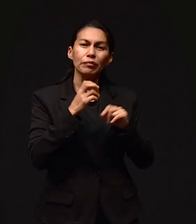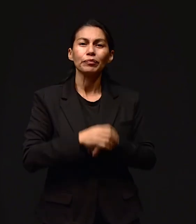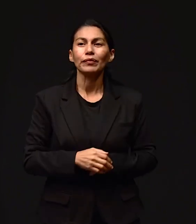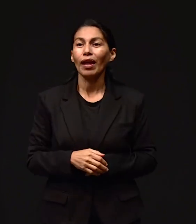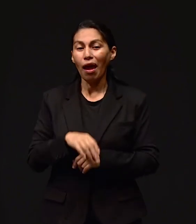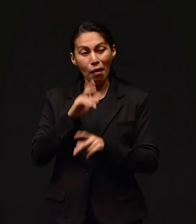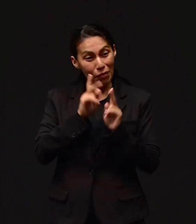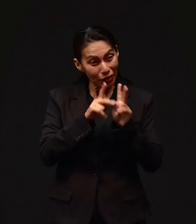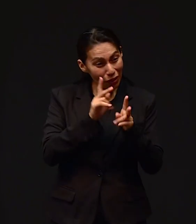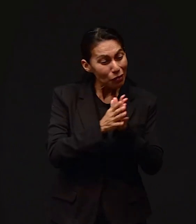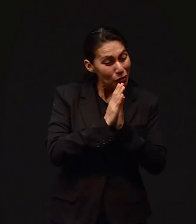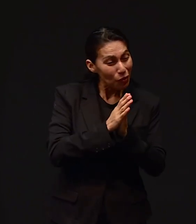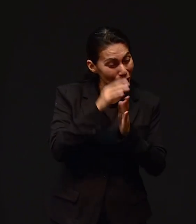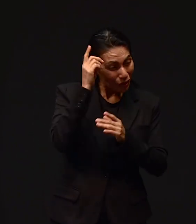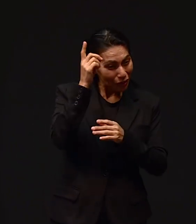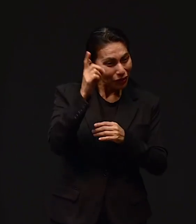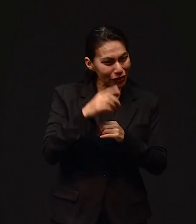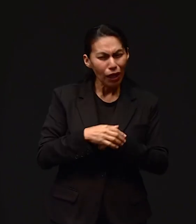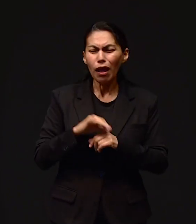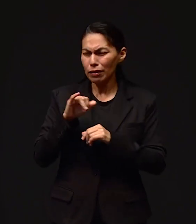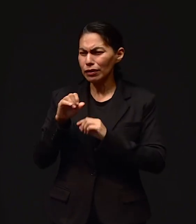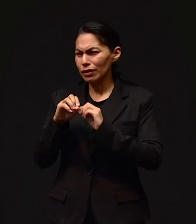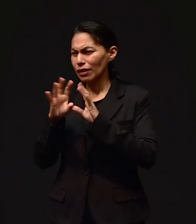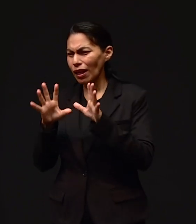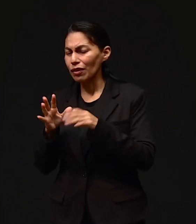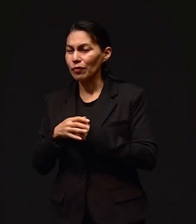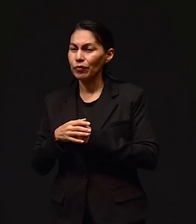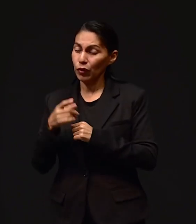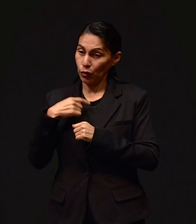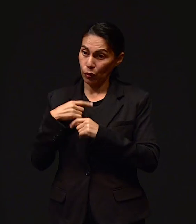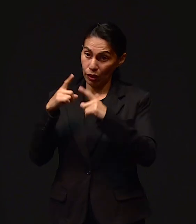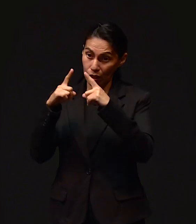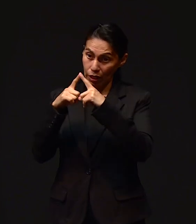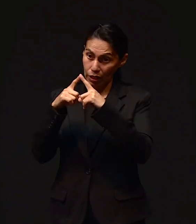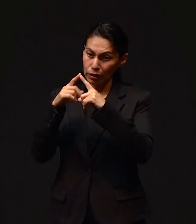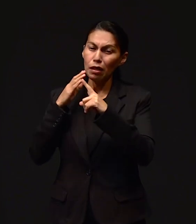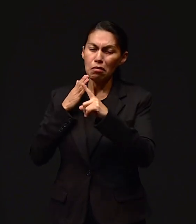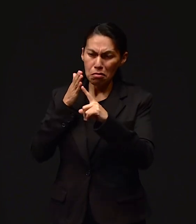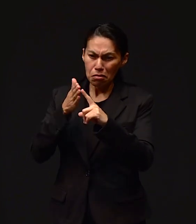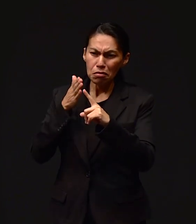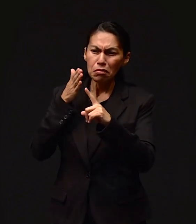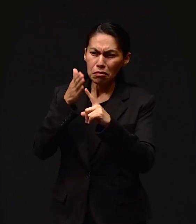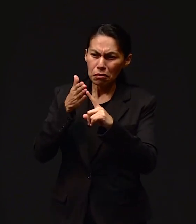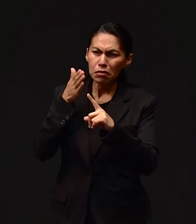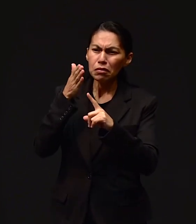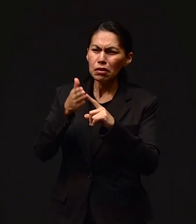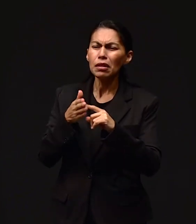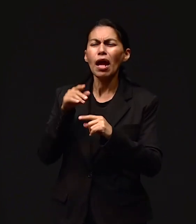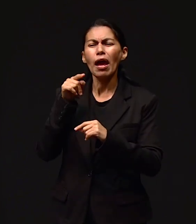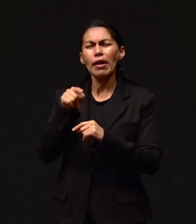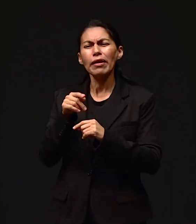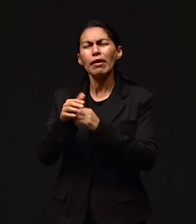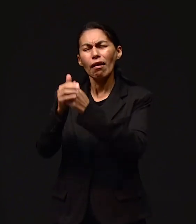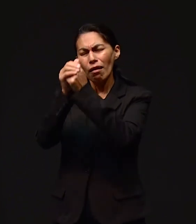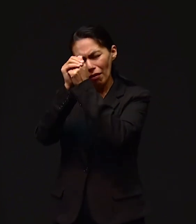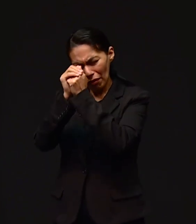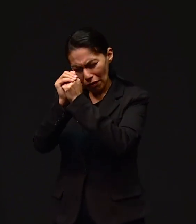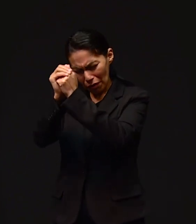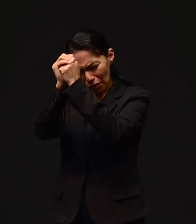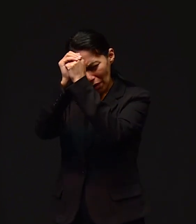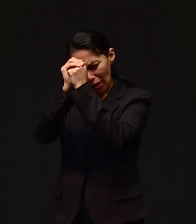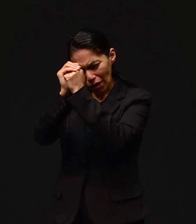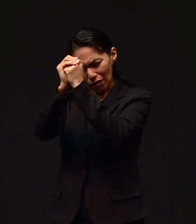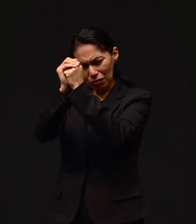cuéntanos de ese Dios. Sí, entonces yo empecé a ir a la iglesia y aprender a adorarlo,